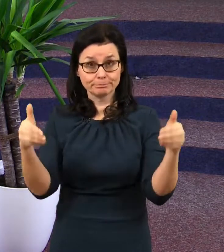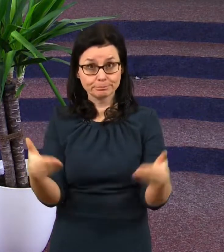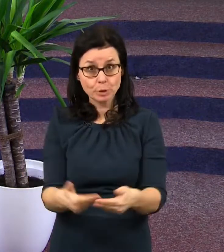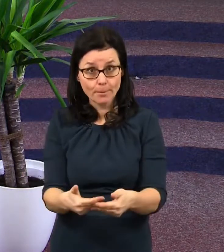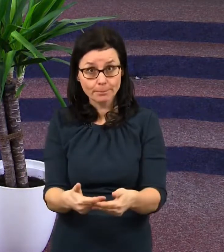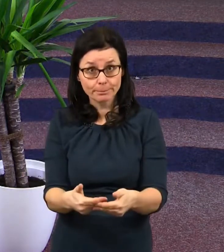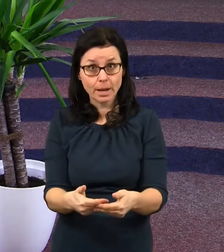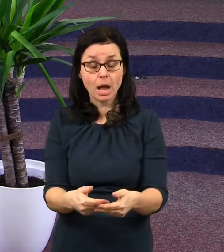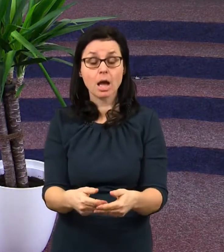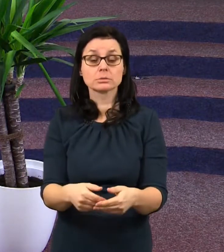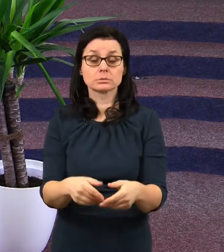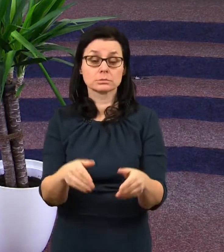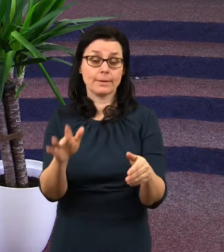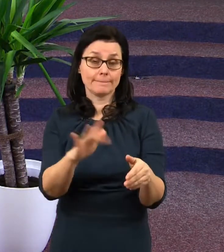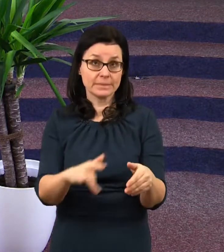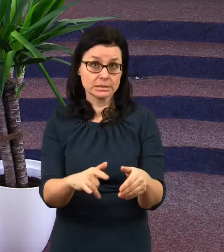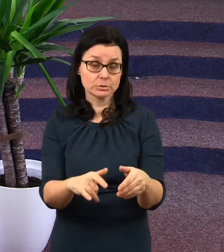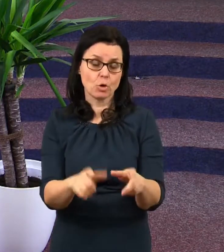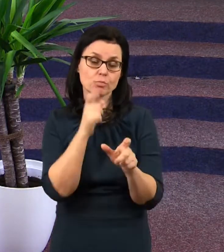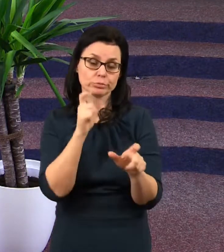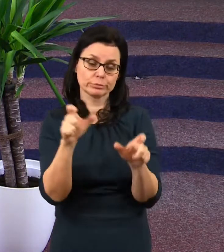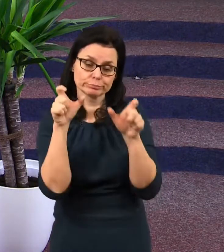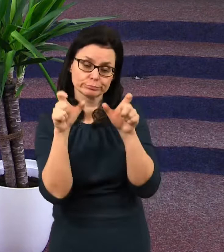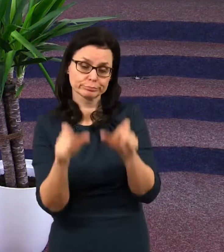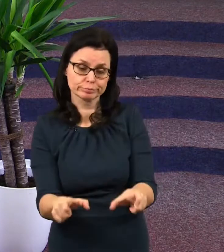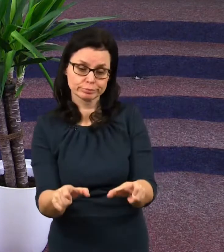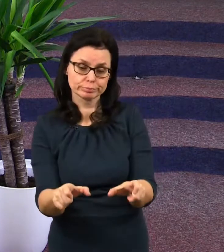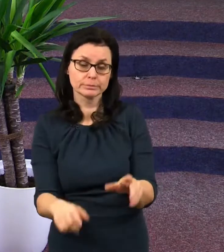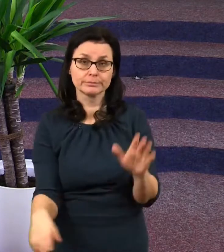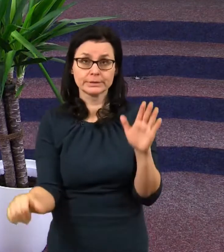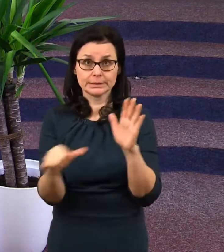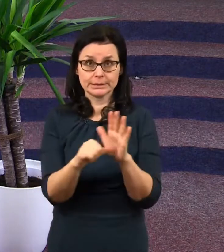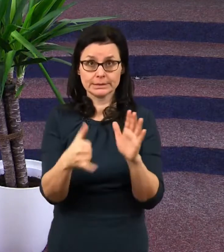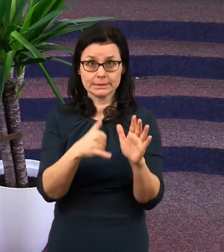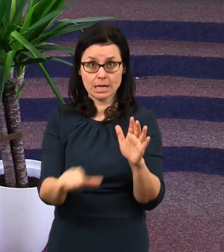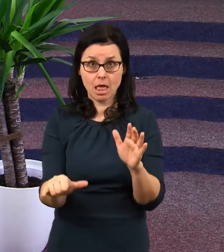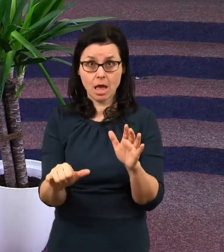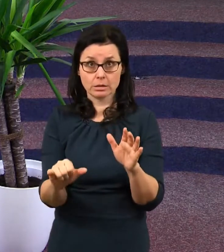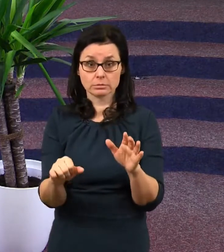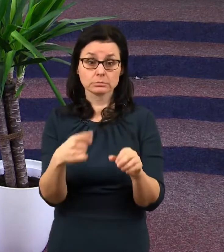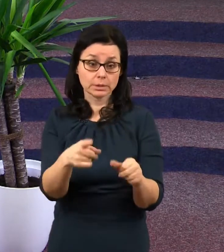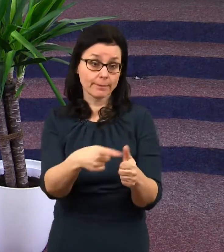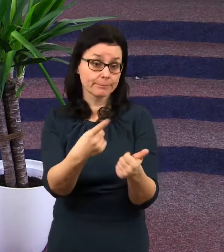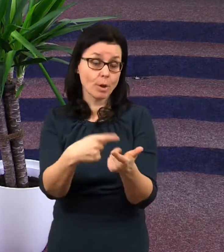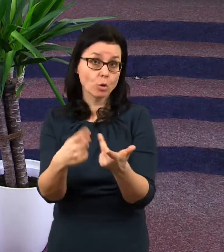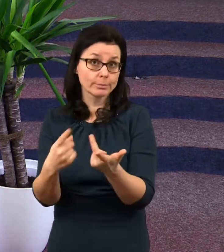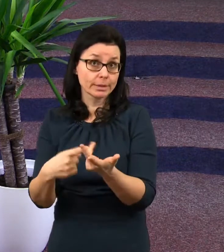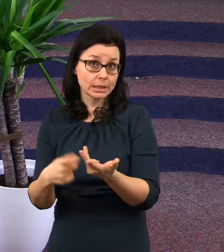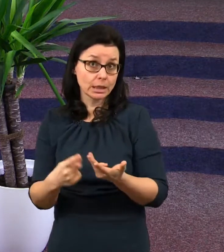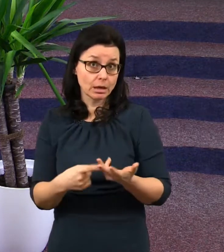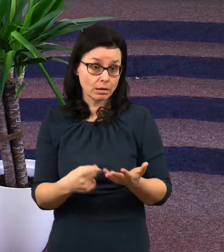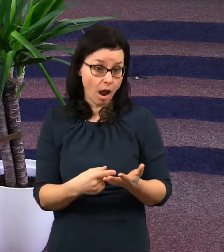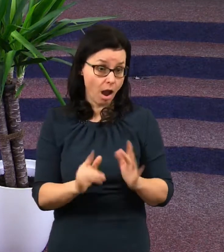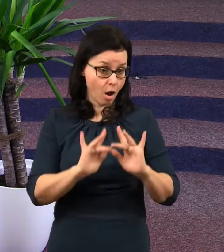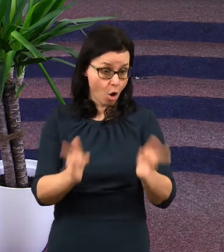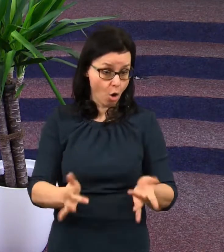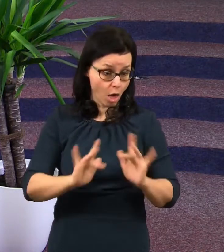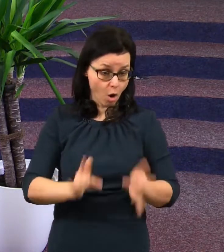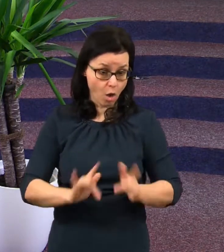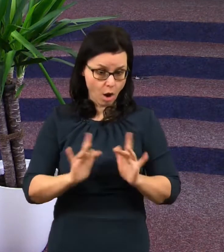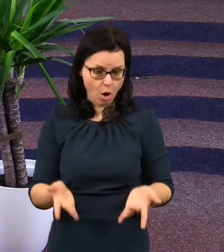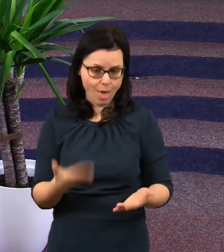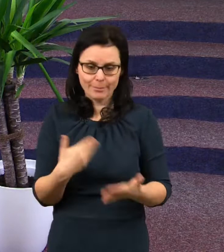dňábla spoutá a nakonec to budou ty okolnosti, které znehybní a